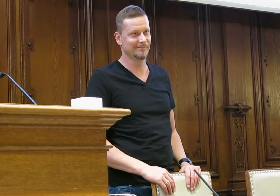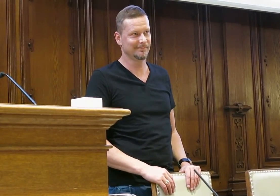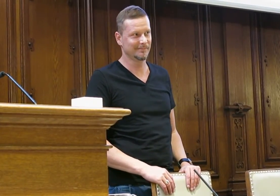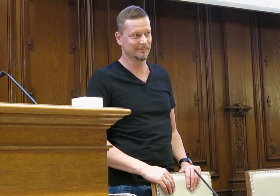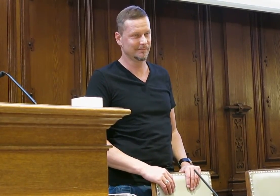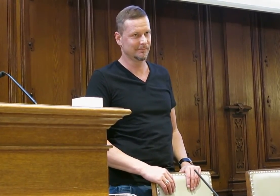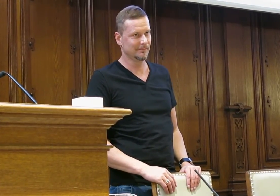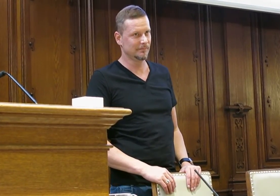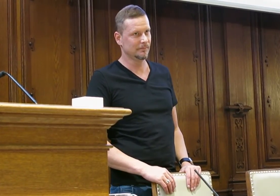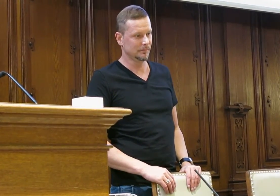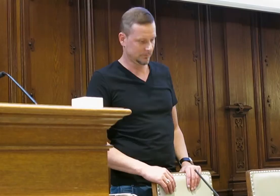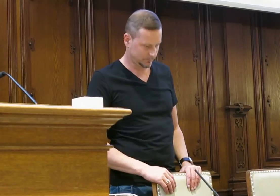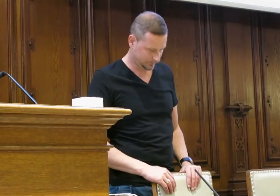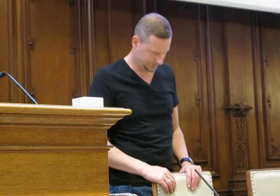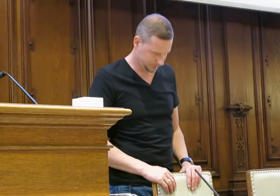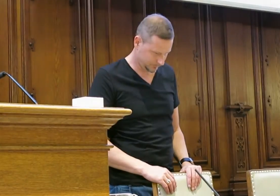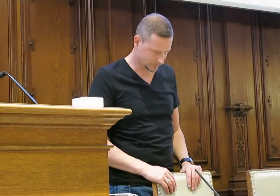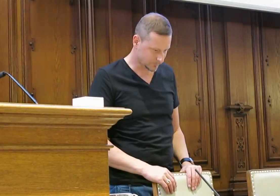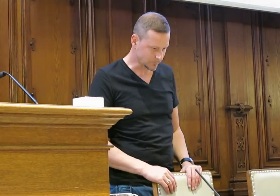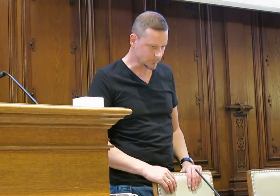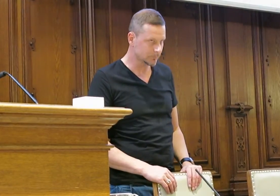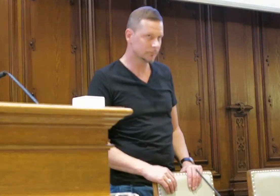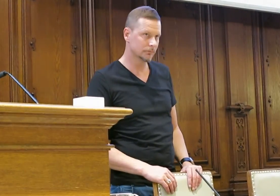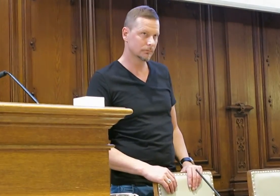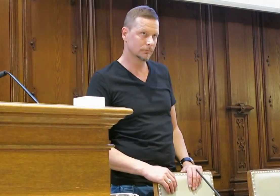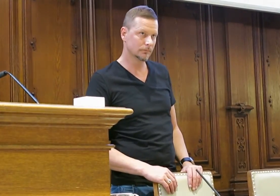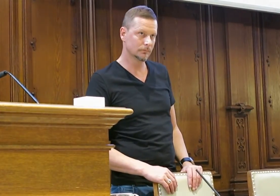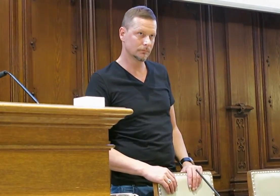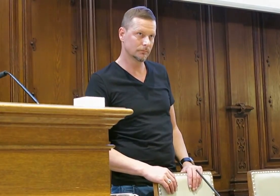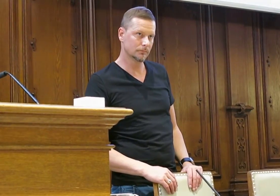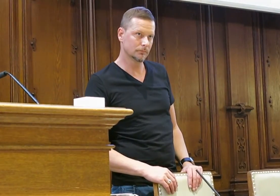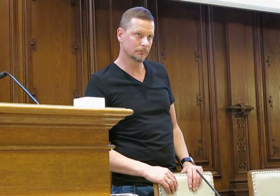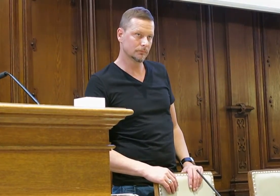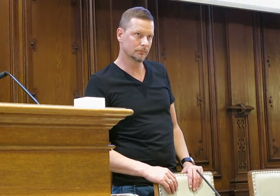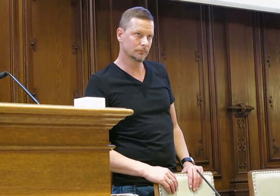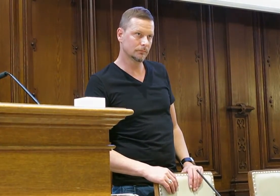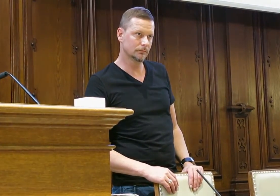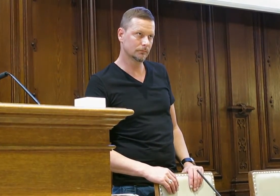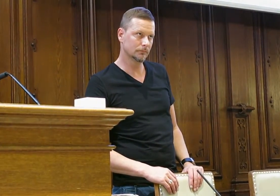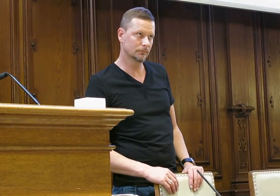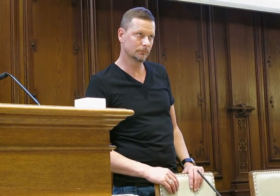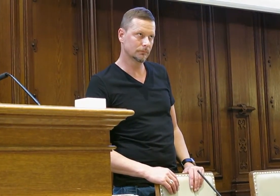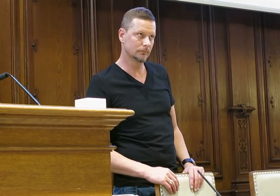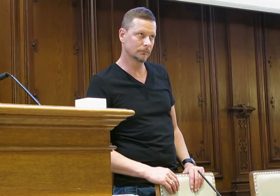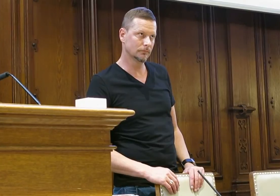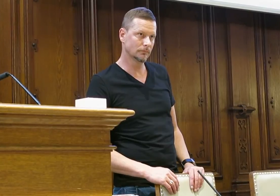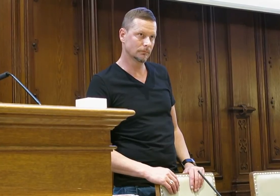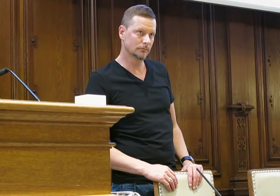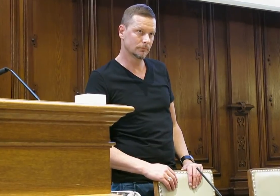Geschichten wach von Landsprächen wie diesen. Die Bewohner schlafen schon. Nur Katzenaugen am Straßenrand,